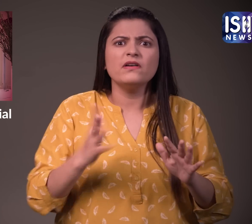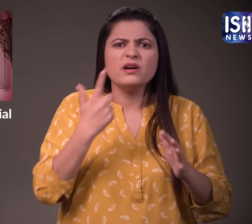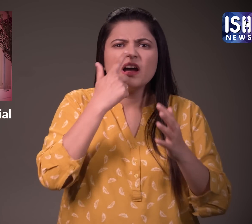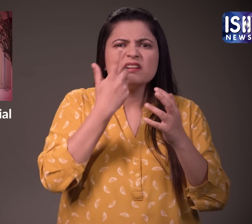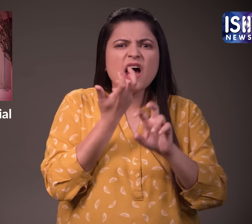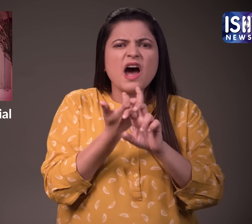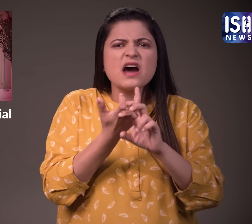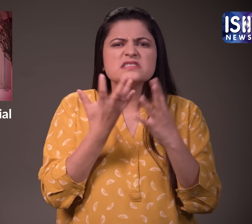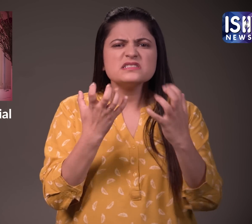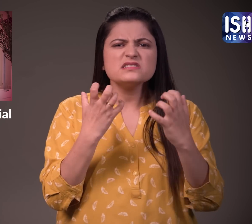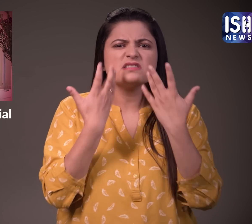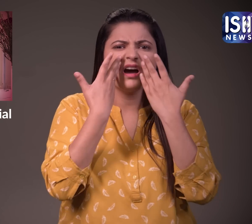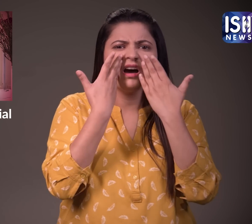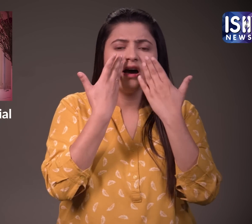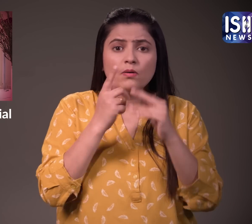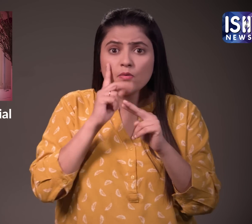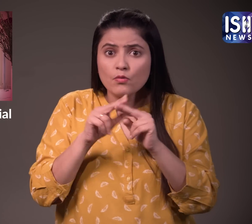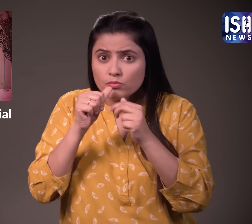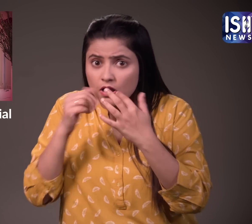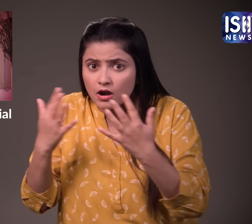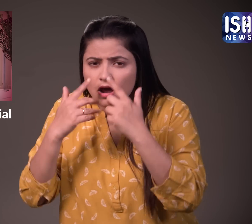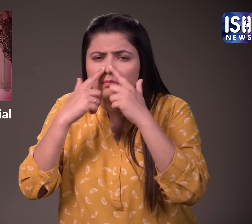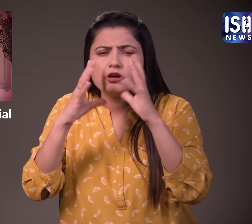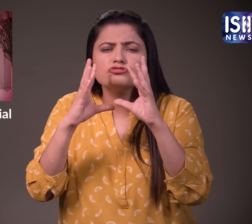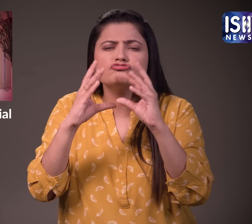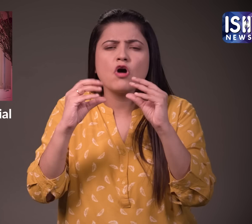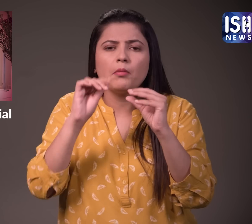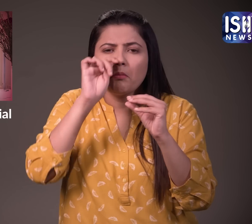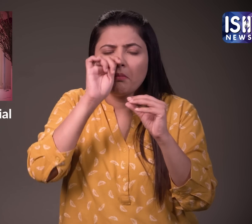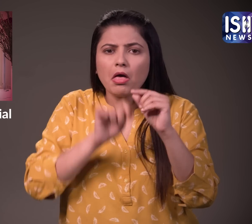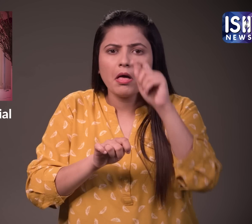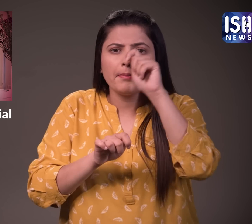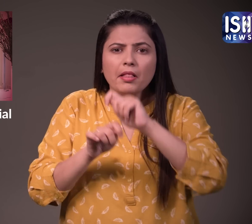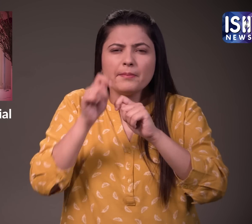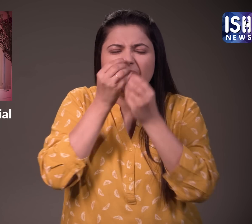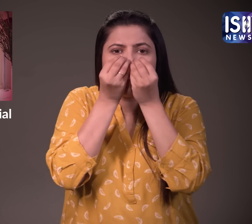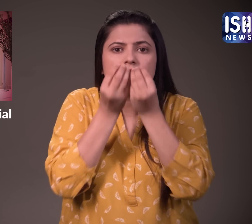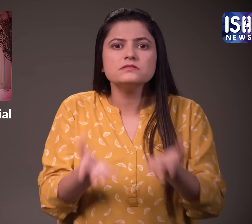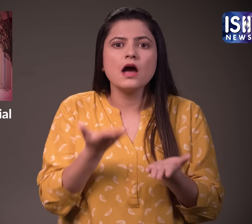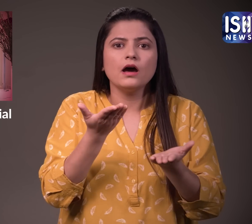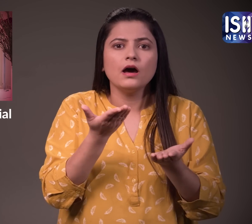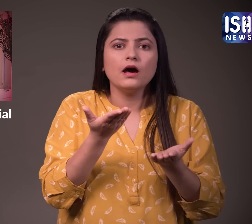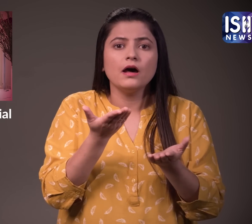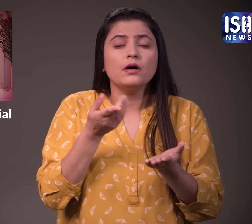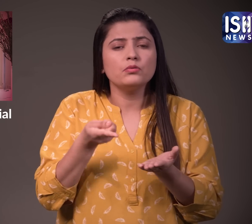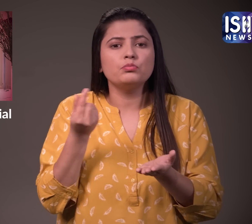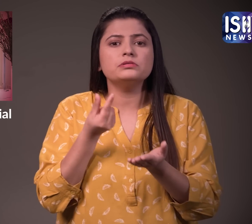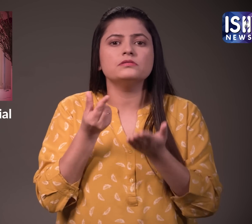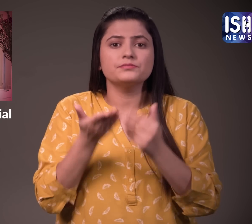क्योंकि यह सक्त होते हैं चेहरे पर भाप लेने से blackheads को निकालना आसान और दर्द रहित होता है क्योंकि यह उन्हें नरम